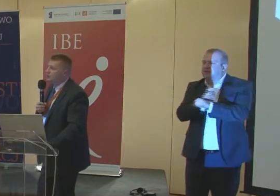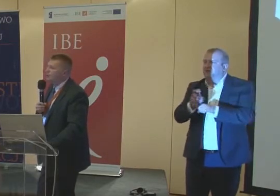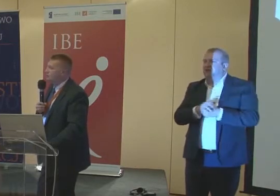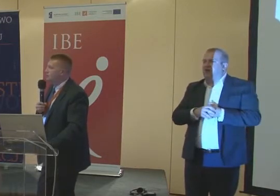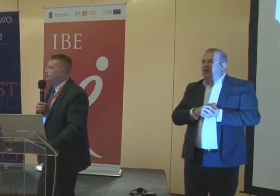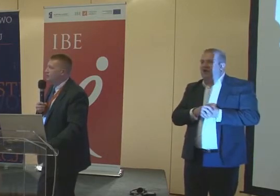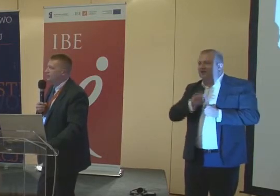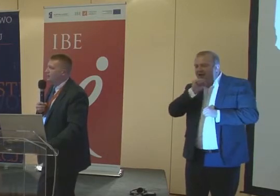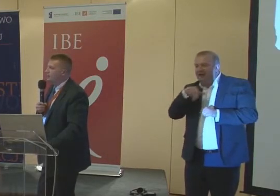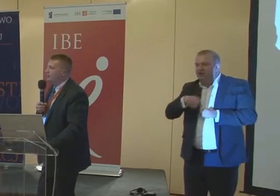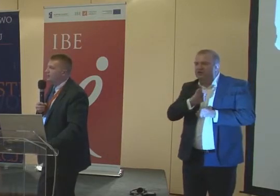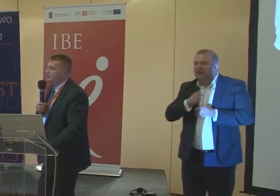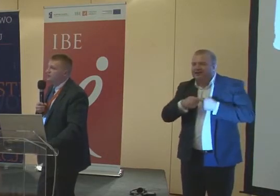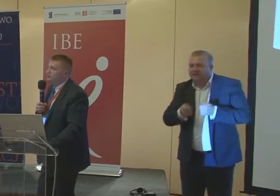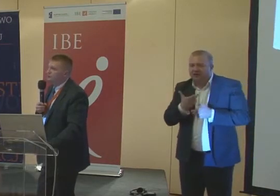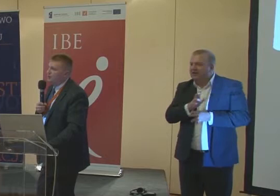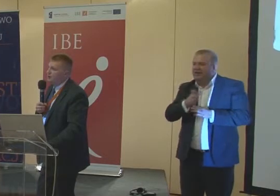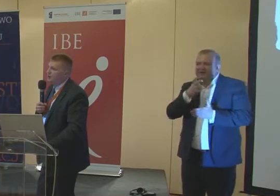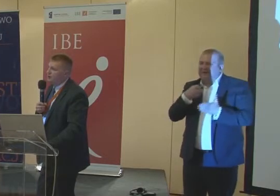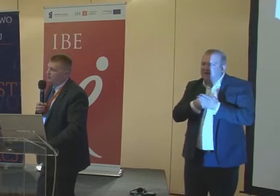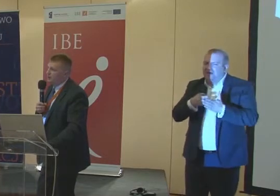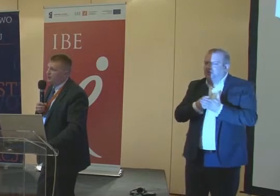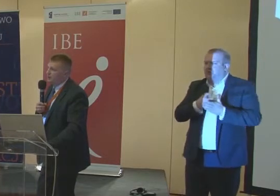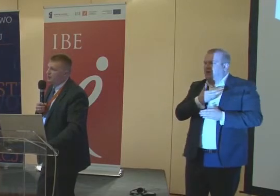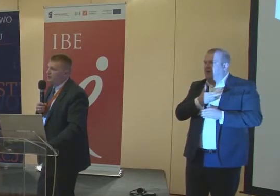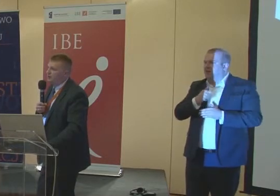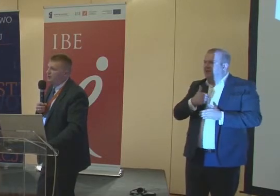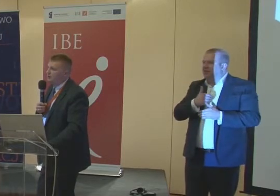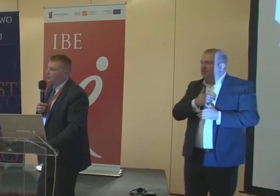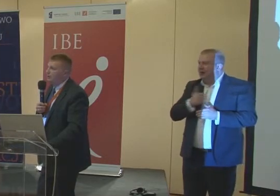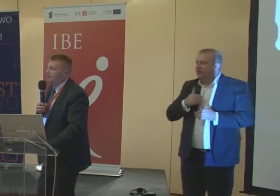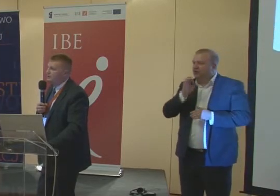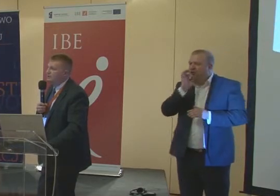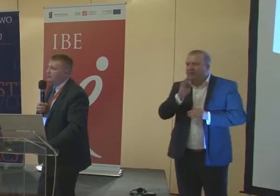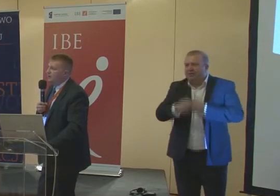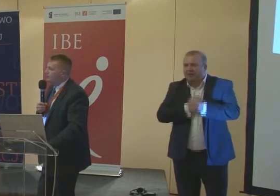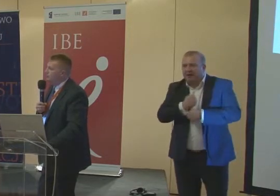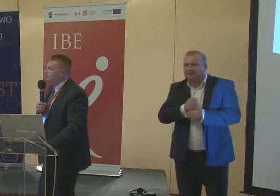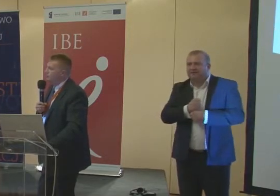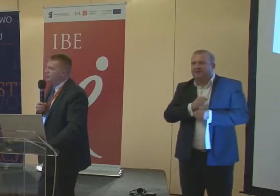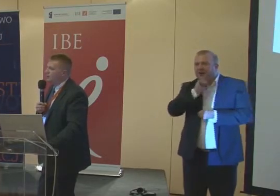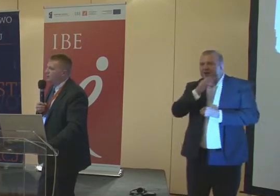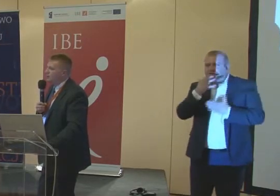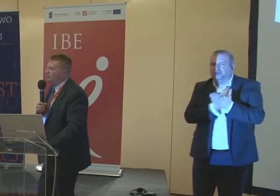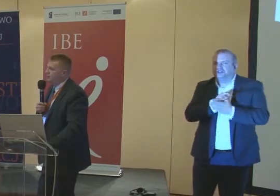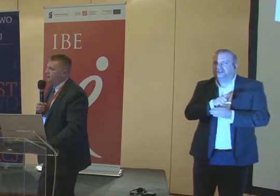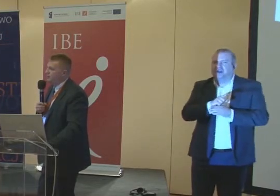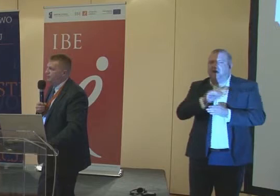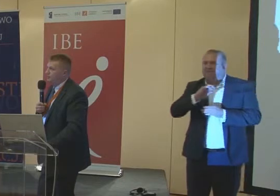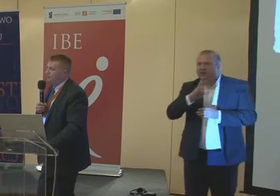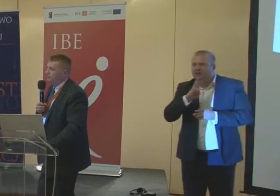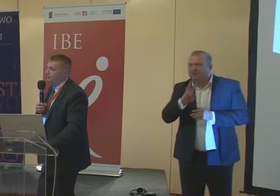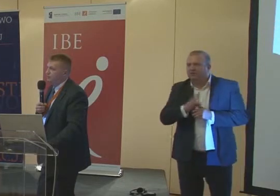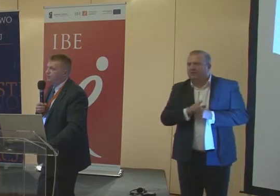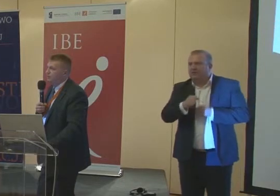żadne urządzenie nie zagwarantuje nam dobrej pracy, ani osiągnięcia efektów